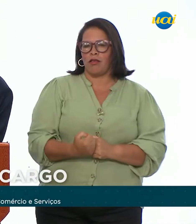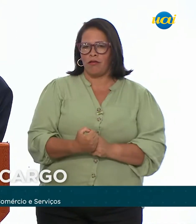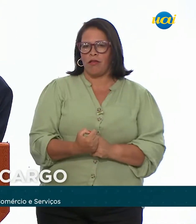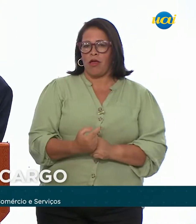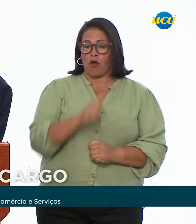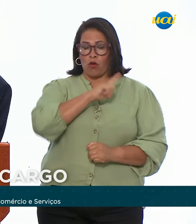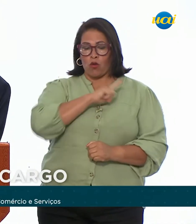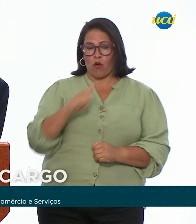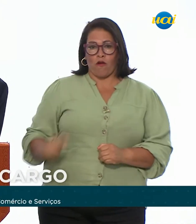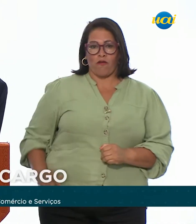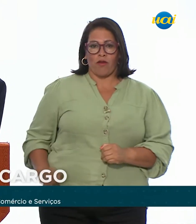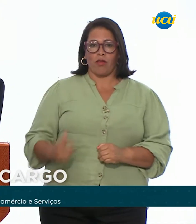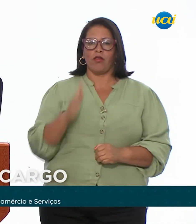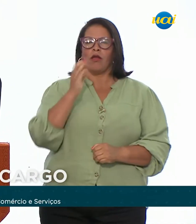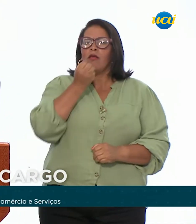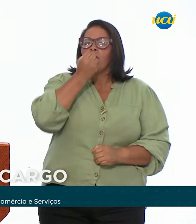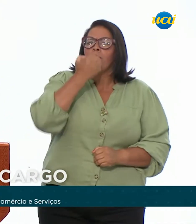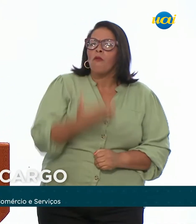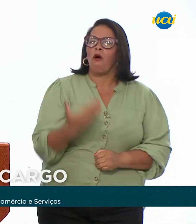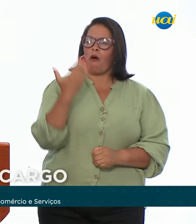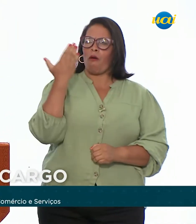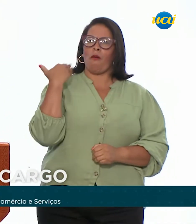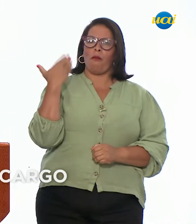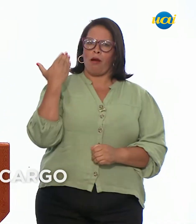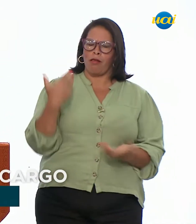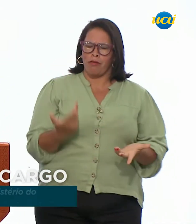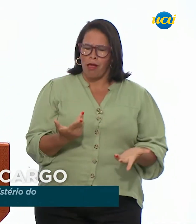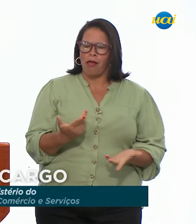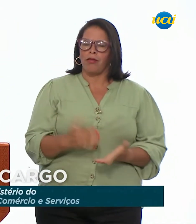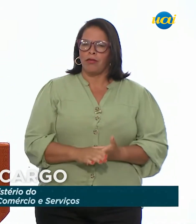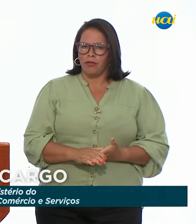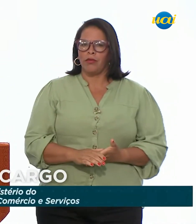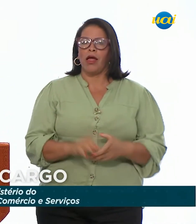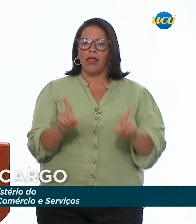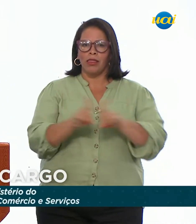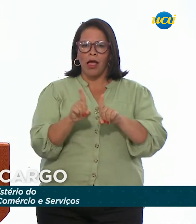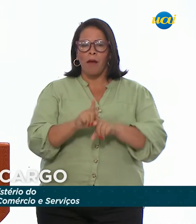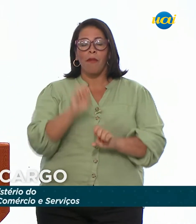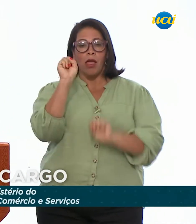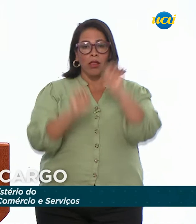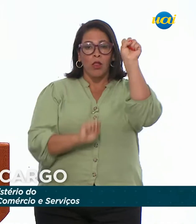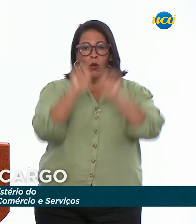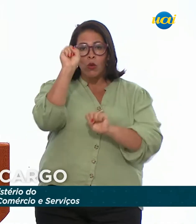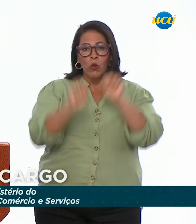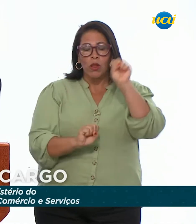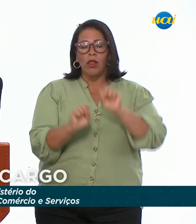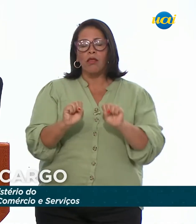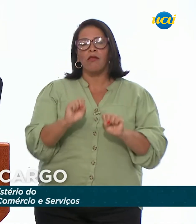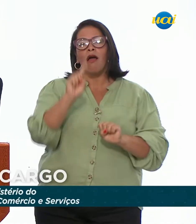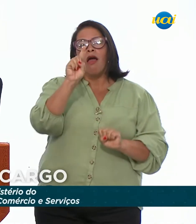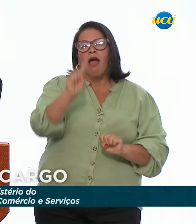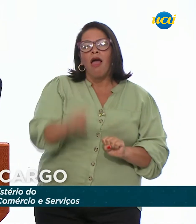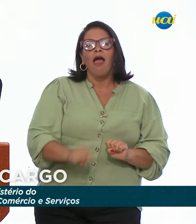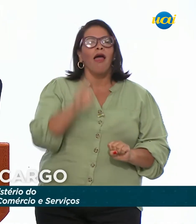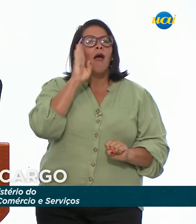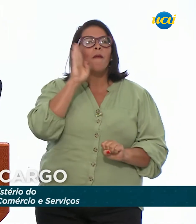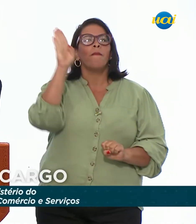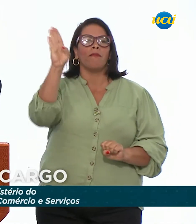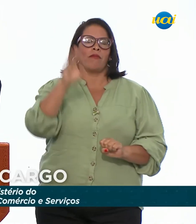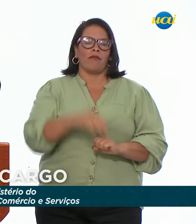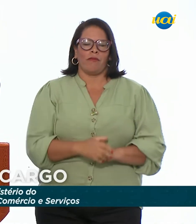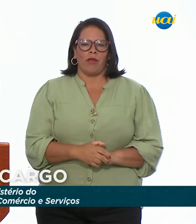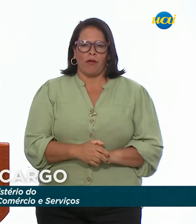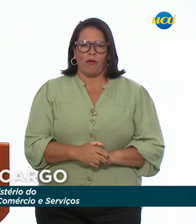governos bem-sucedidos. A reindustrialização é essencial